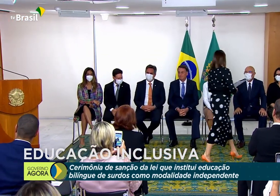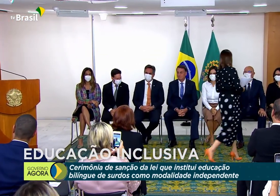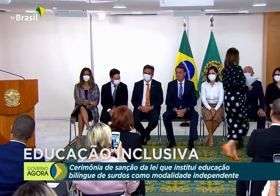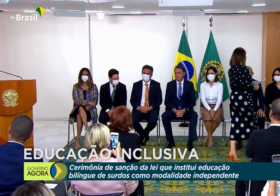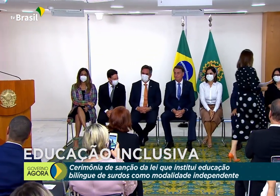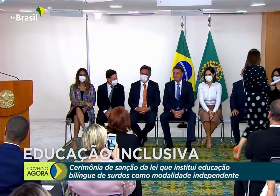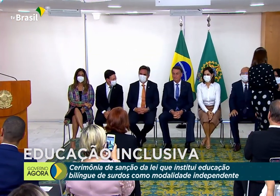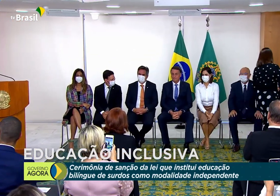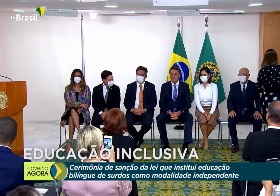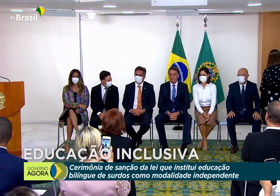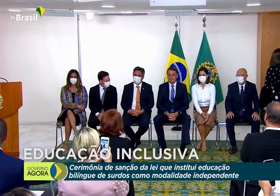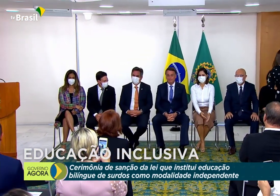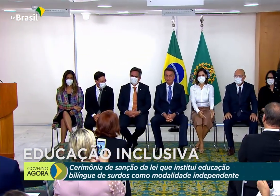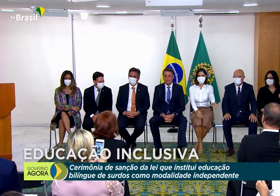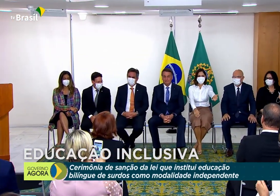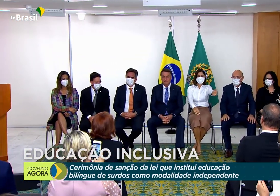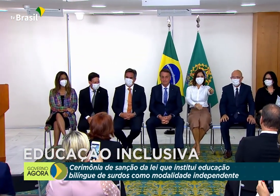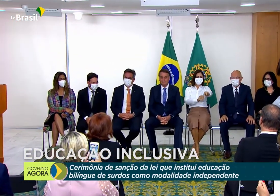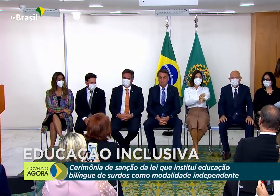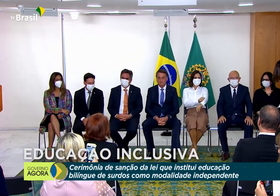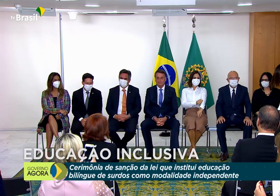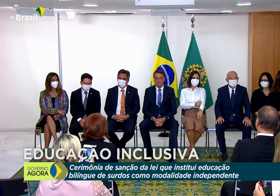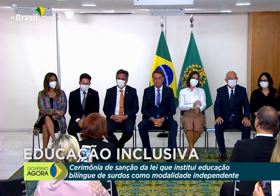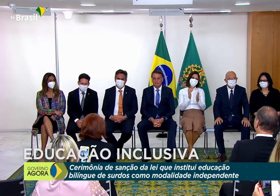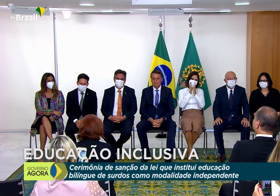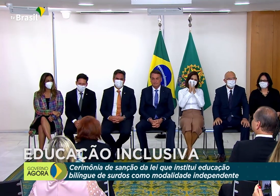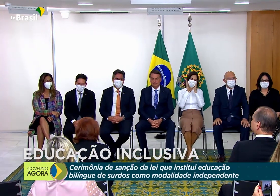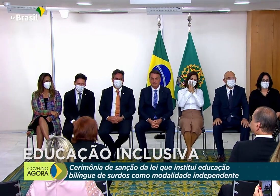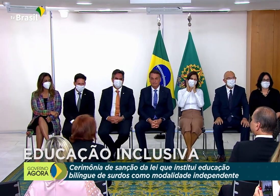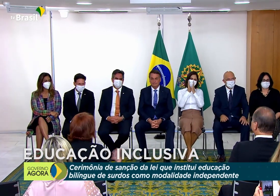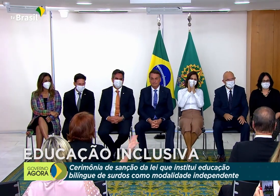Ouviremos as palavras da deputada federal Soraya Santos.